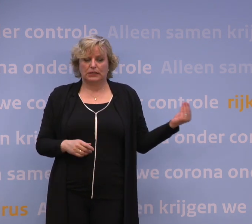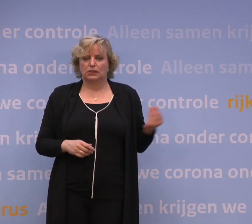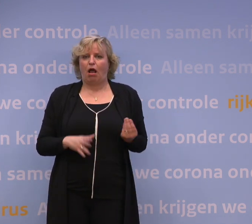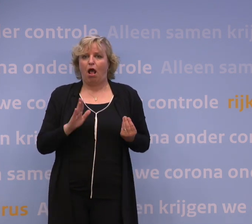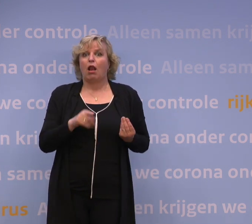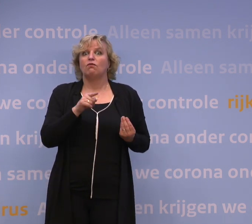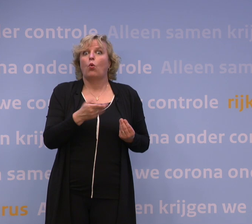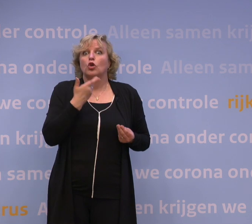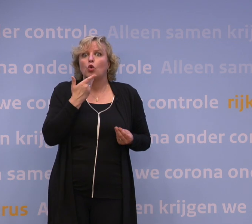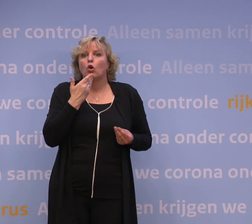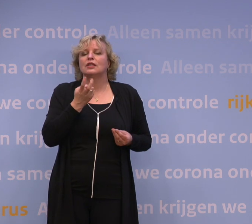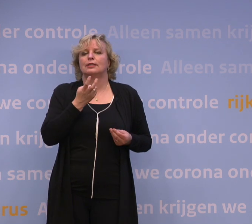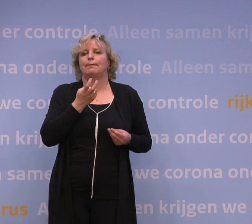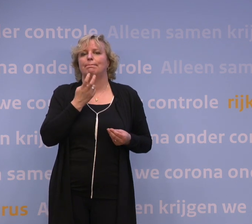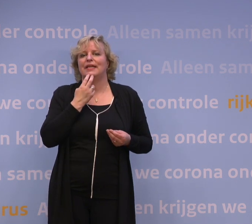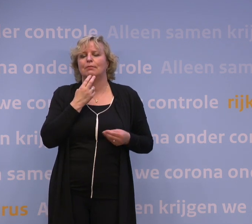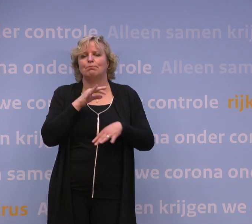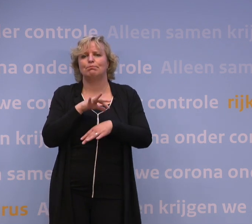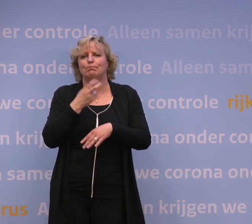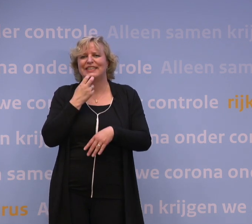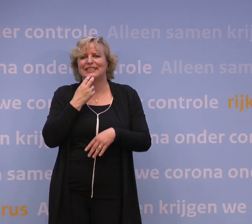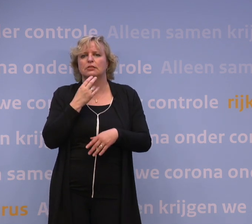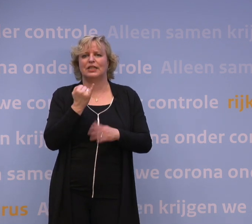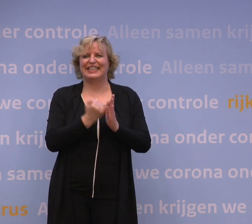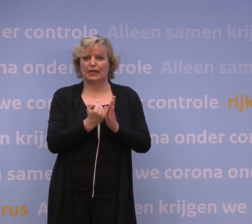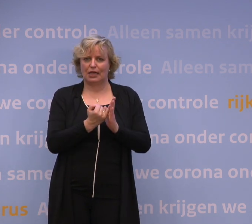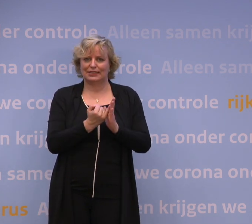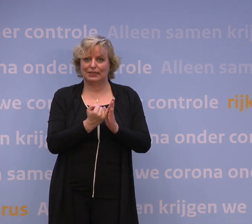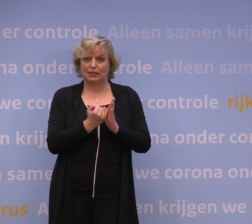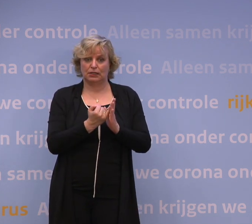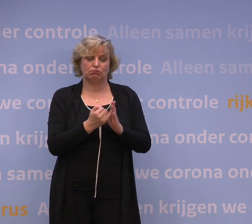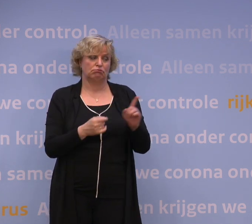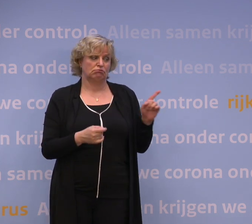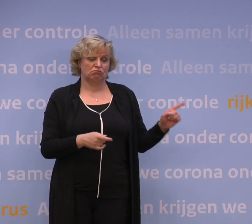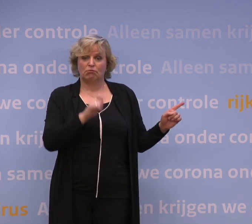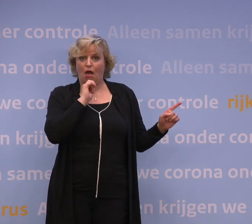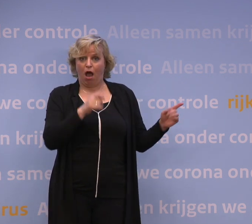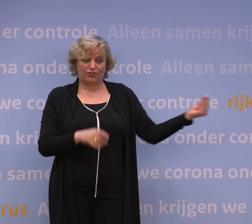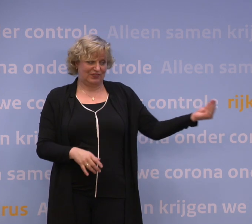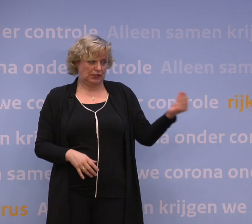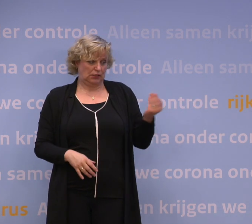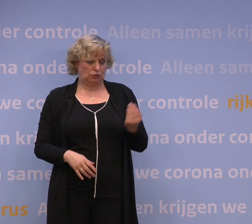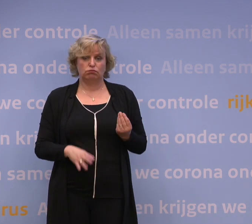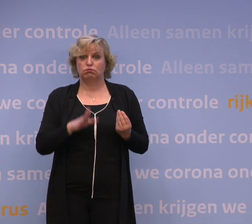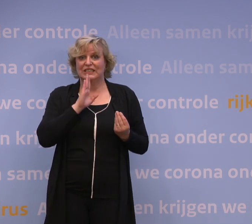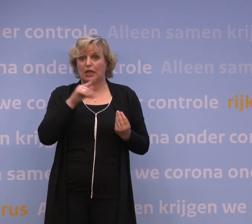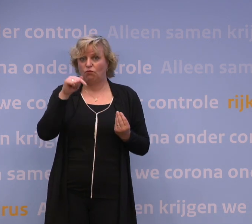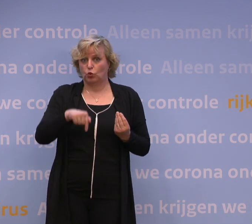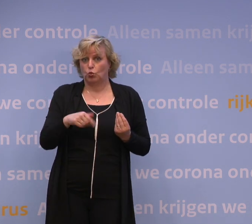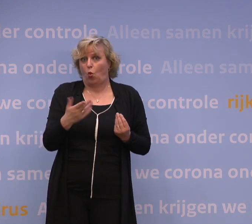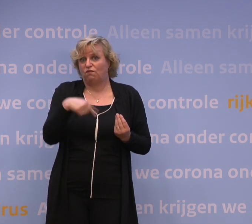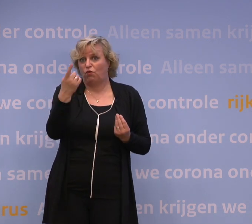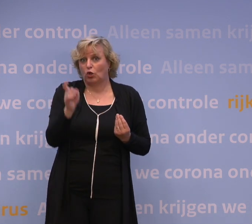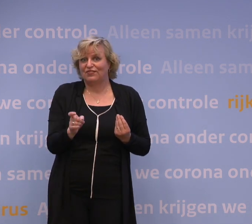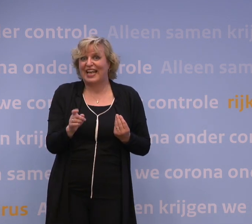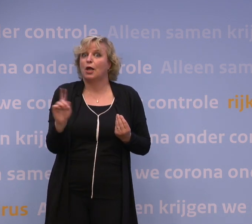een medische indicatie. Dat is één. Twee is, dat advies van de Gezondheidsraad, ook al zou dat nu komen of volgende week komen, betekent ook